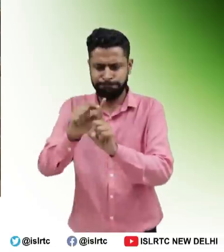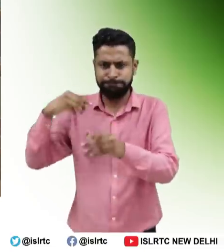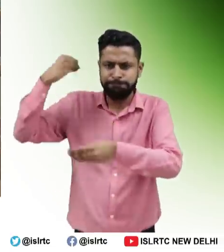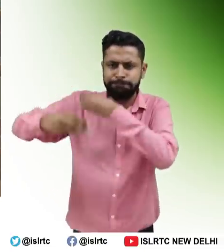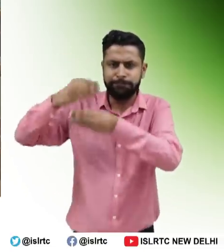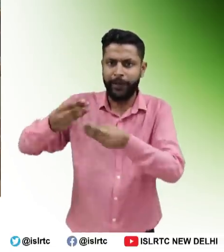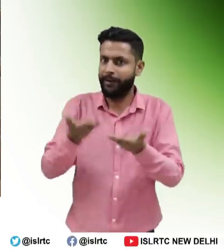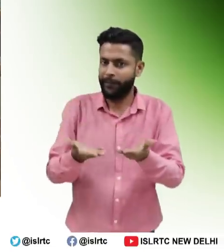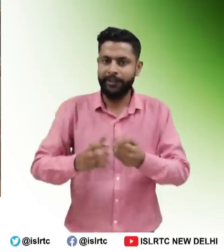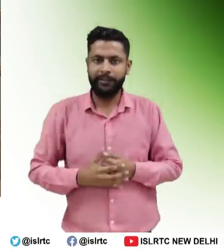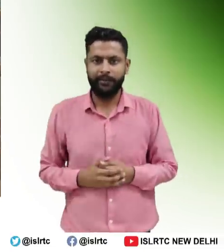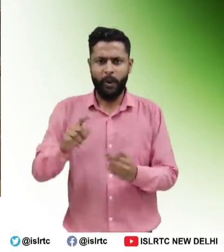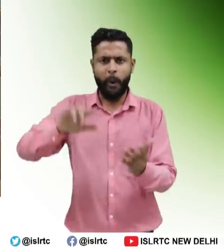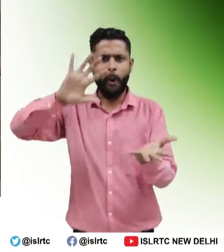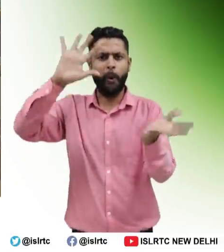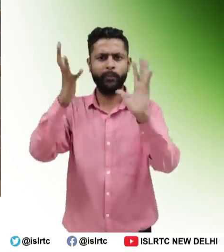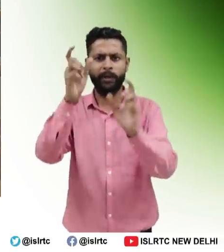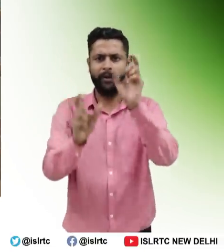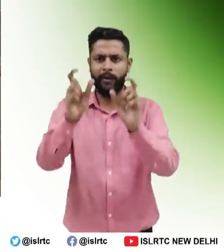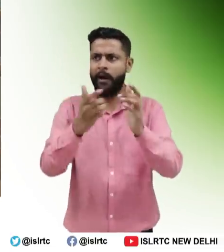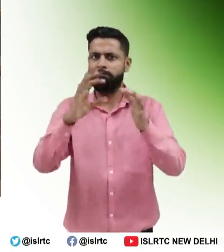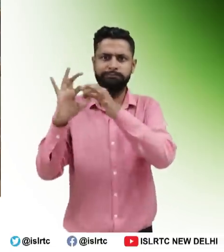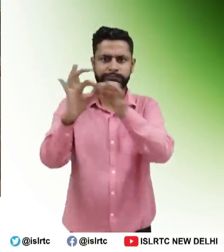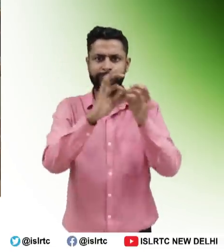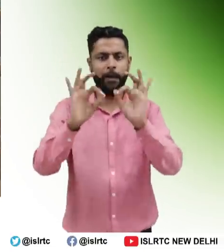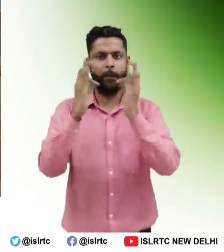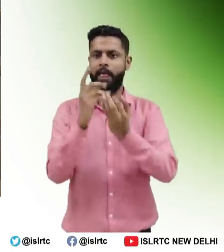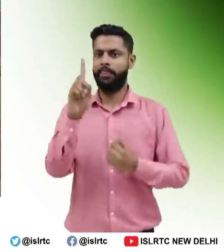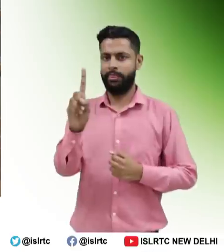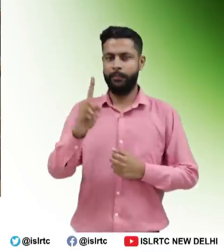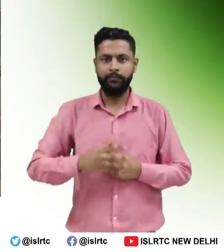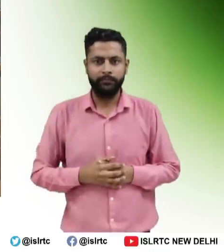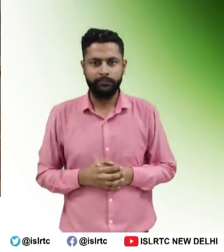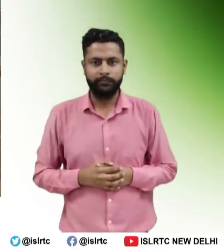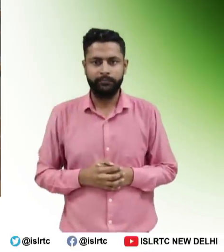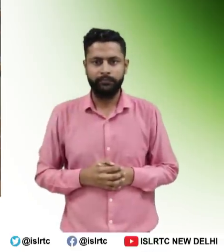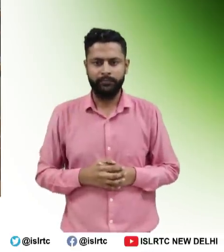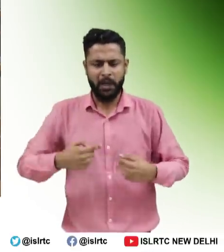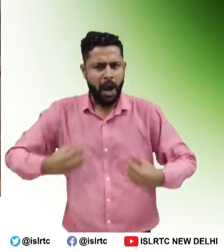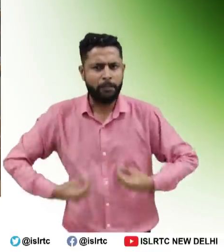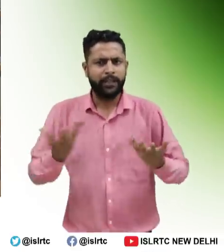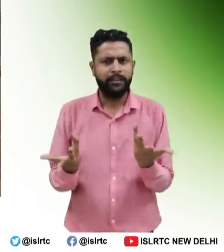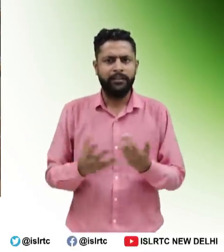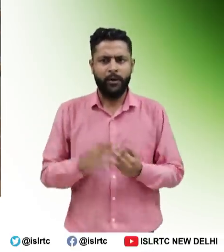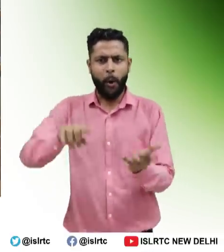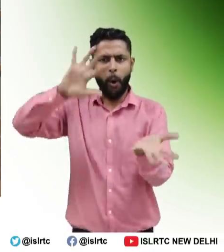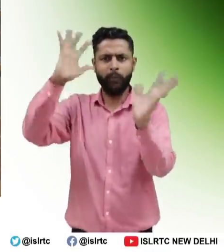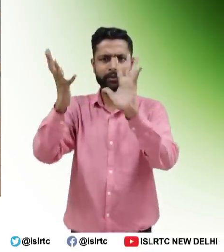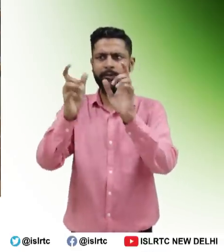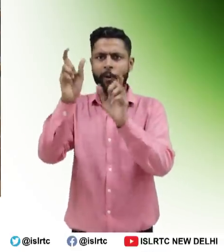भारत सरकार के दिभ्यांग जनोसो सक्तिकरण विभाग द्वारा 23 सेप्टेमबर 2022 को